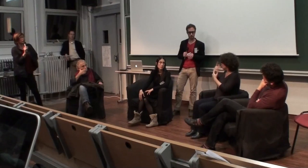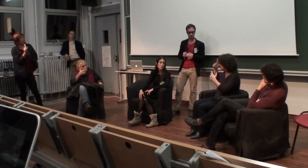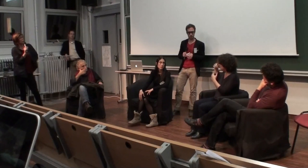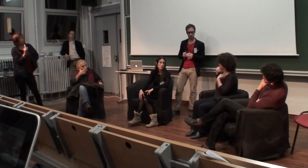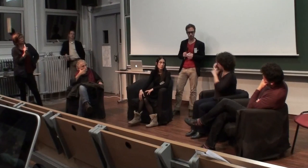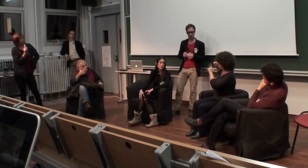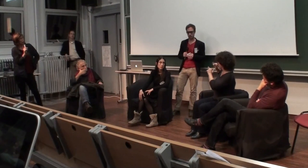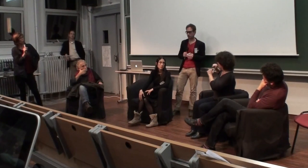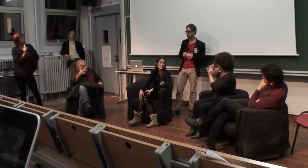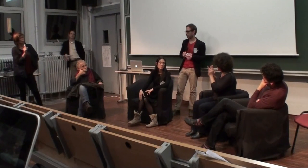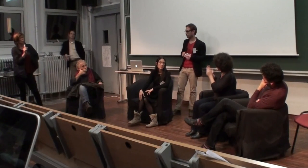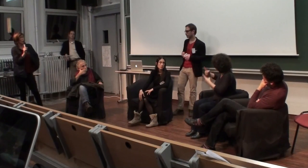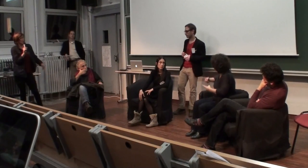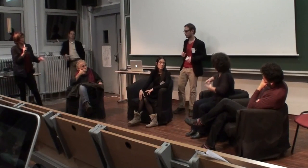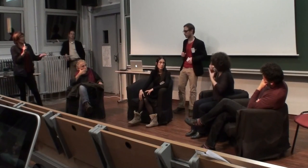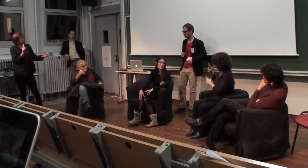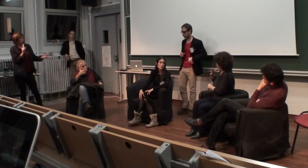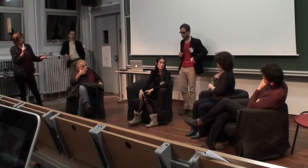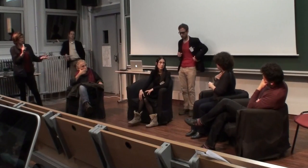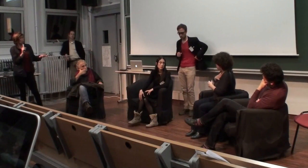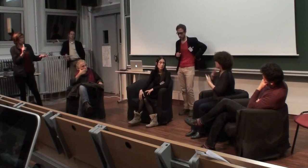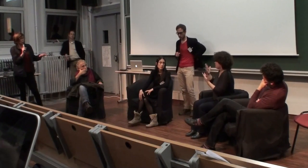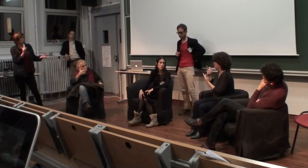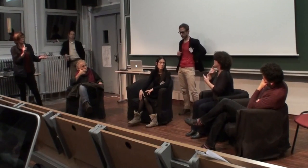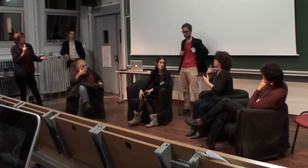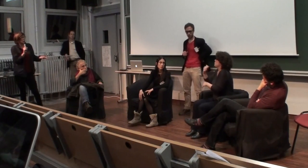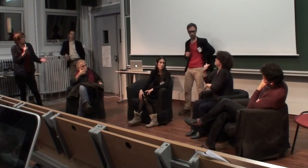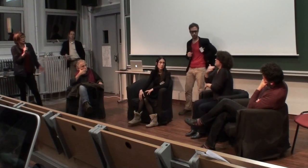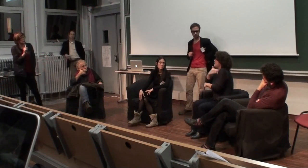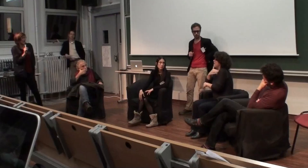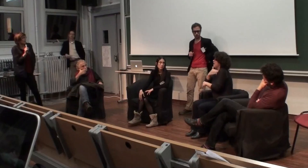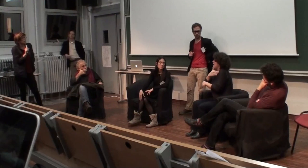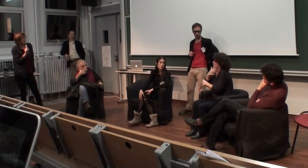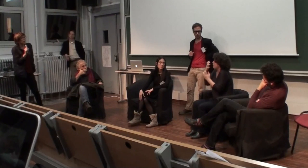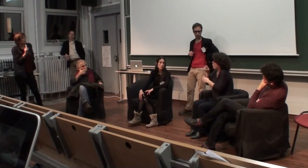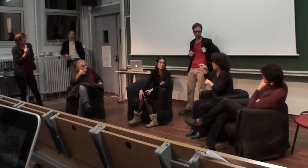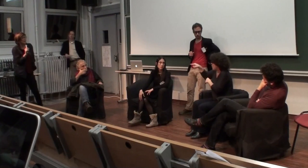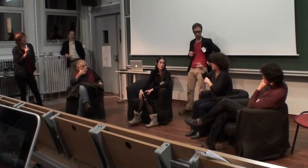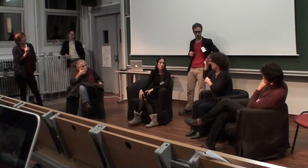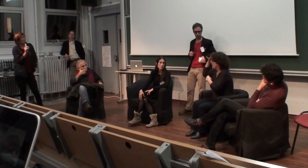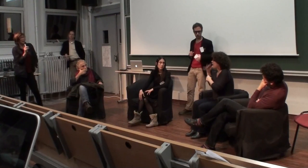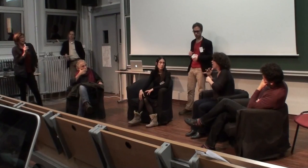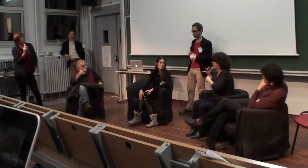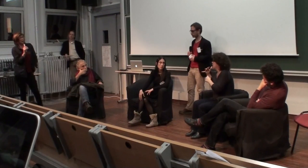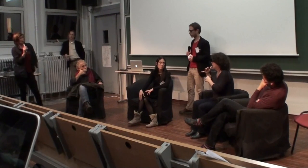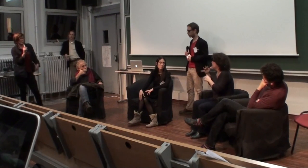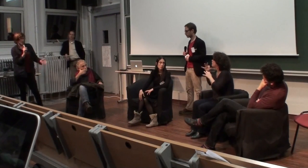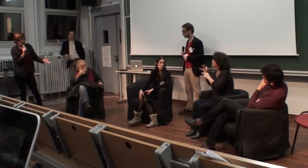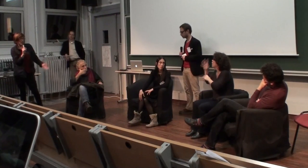faire prendre conscience qu'il y a des sourds, et qu'on peut, qu'il y a des sourds, et qu'on était là. Et Miguel,